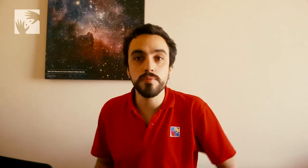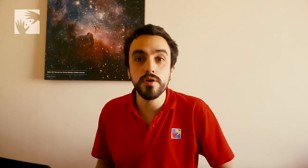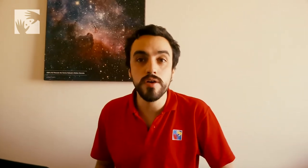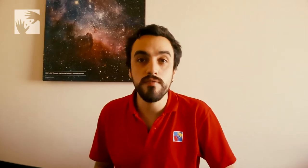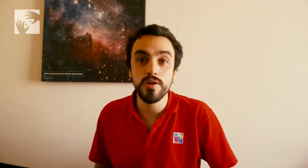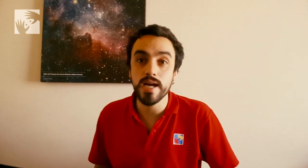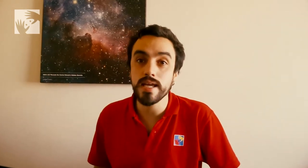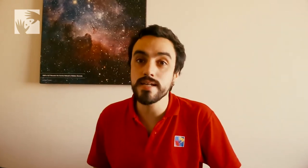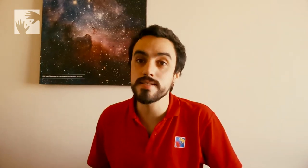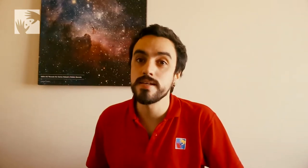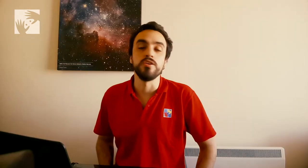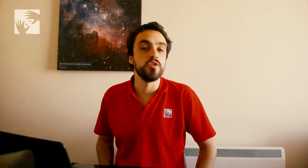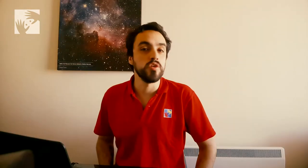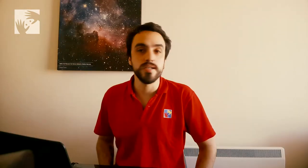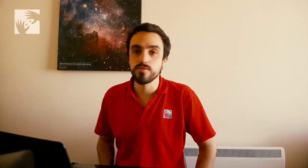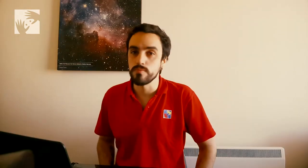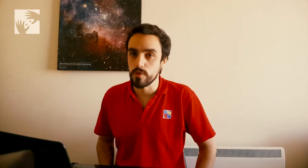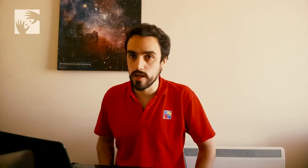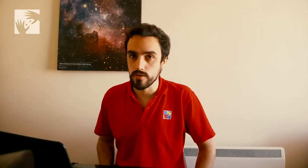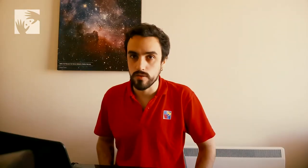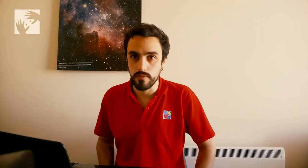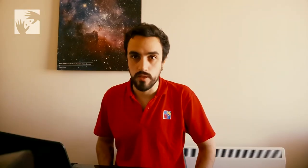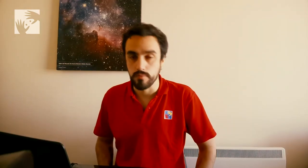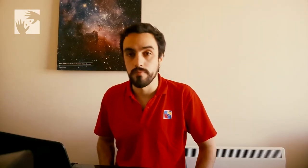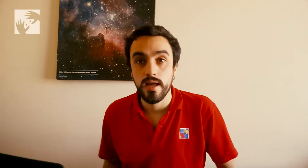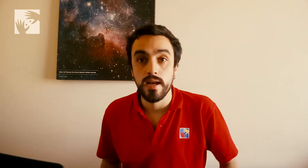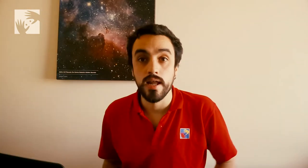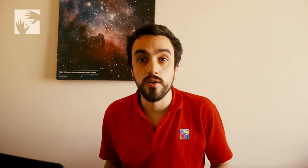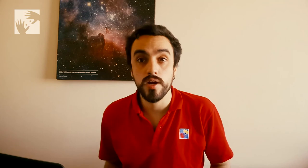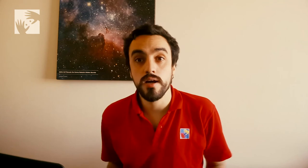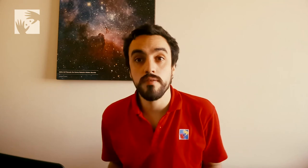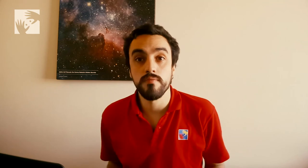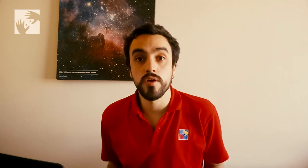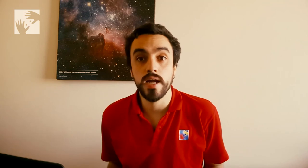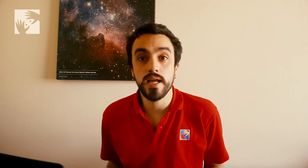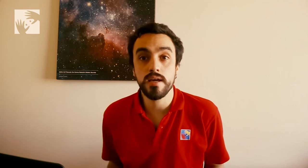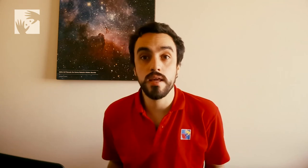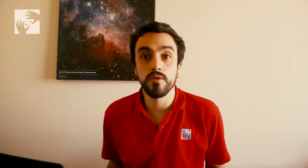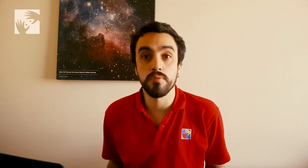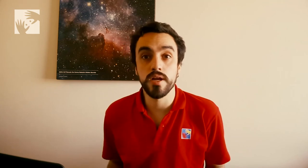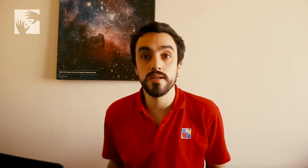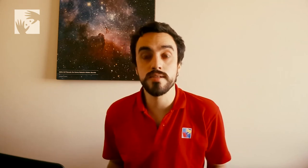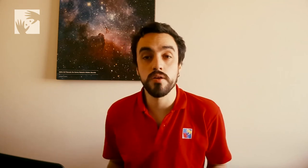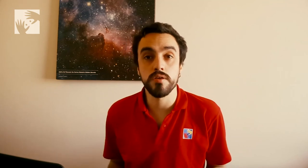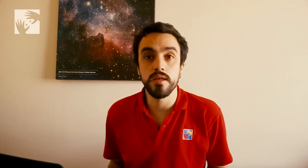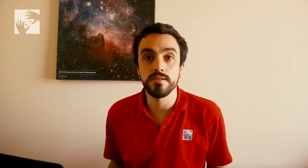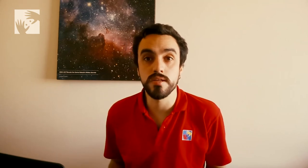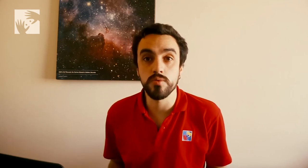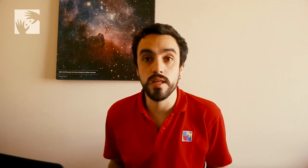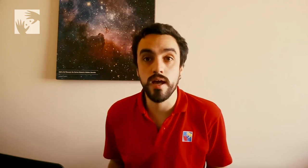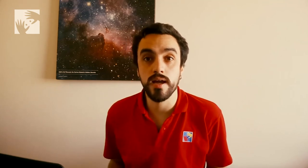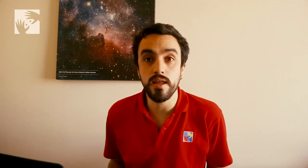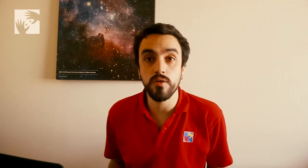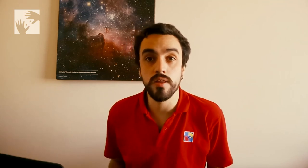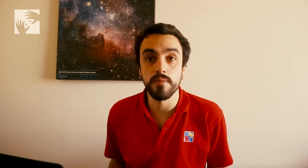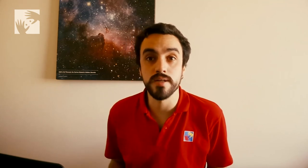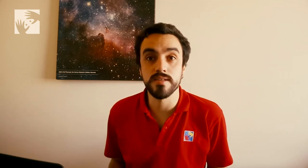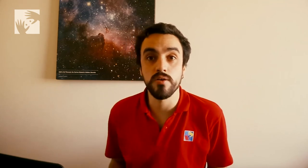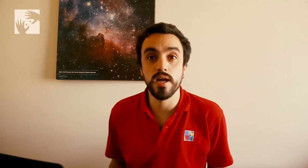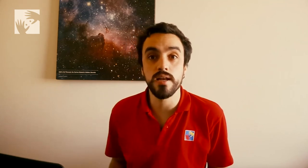por rocas volcánicas, no es un volcán dormido. Las rocas volcánicas que componen el cerro, y si ustedes han ido de paseo a él,